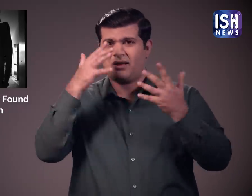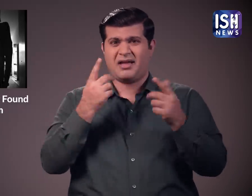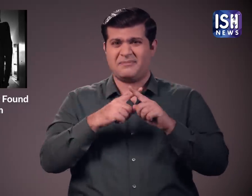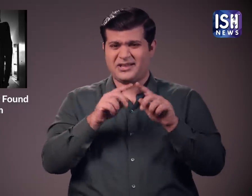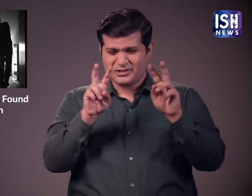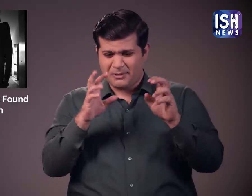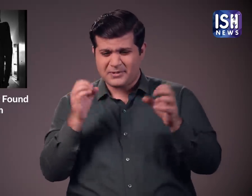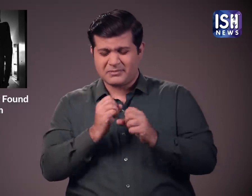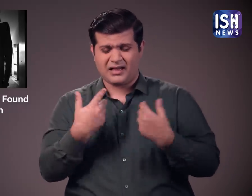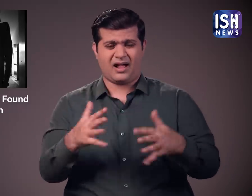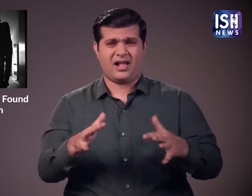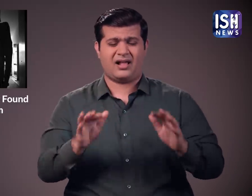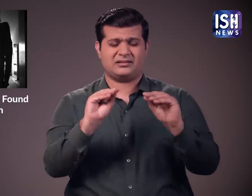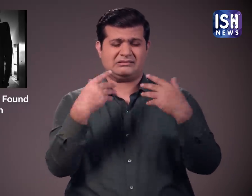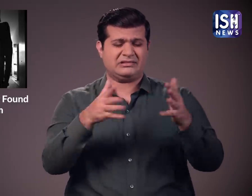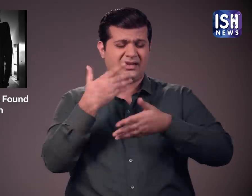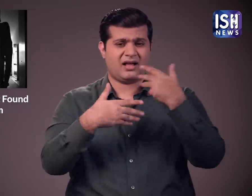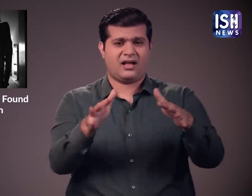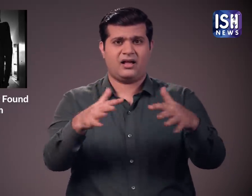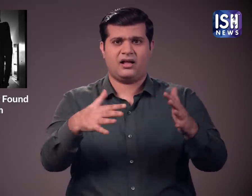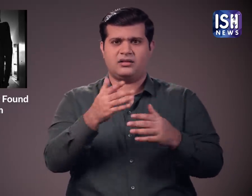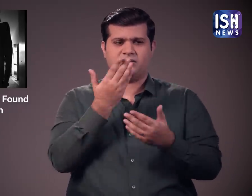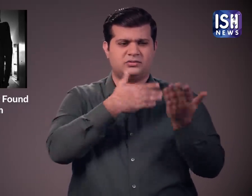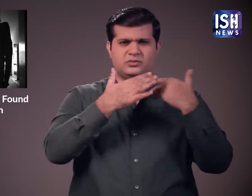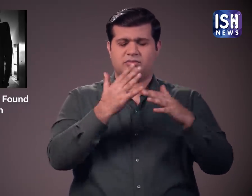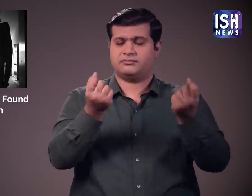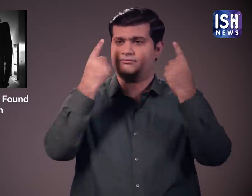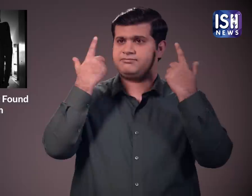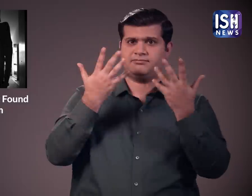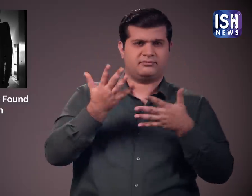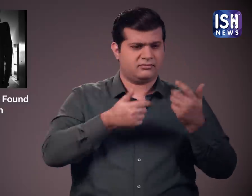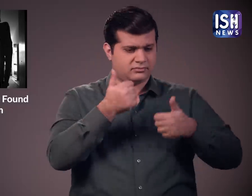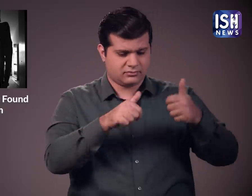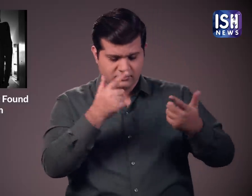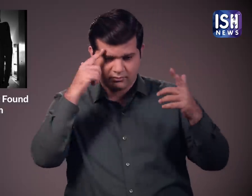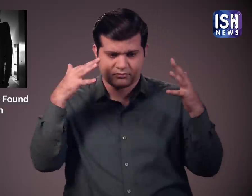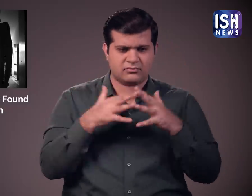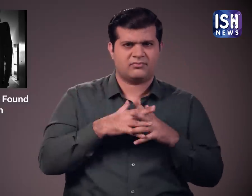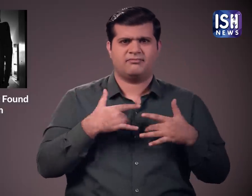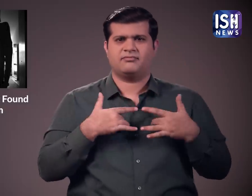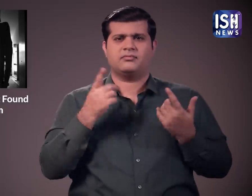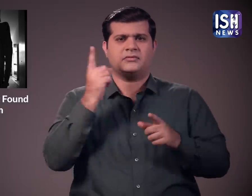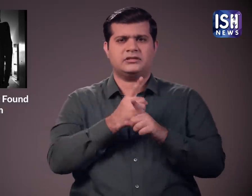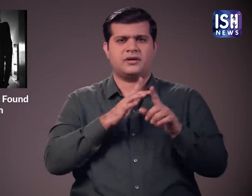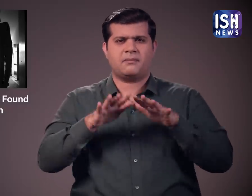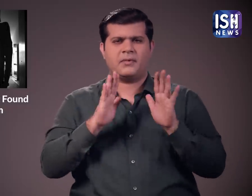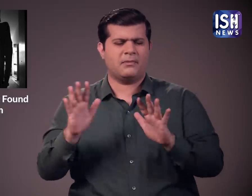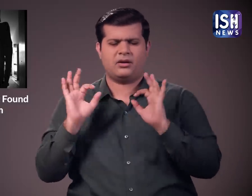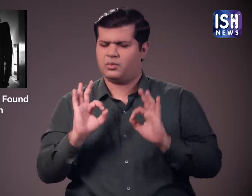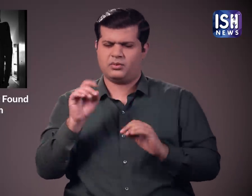साथ ही बहुत से विशेश छूट जाते हैं। वे समझ नहीं पाते हैं और परिक्षा के दौरान तनाव में रहते हैं। शिक्षप अच्छी